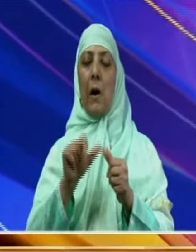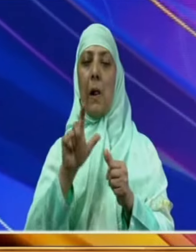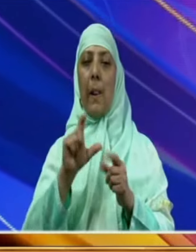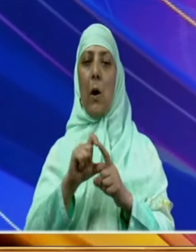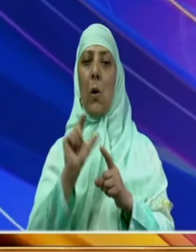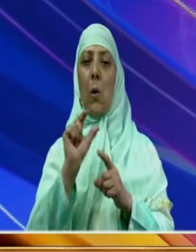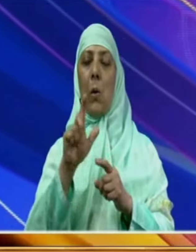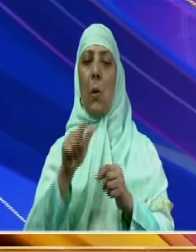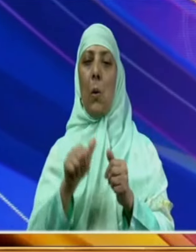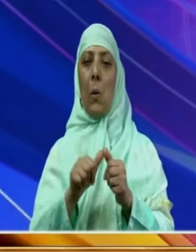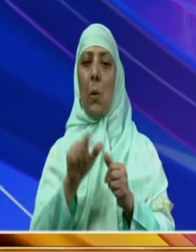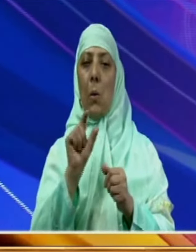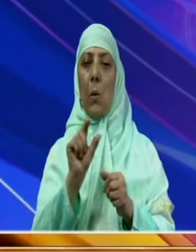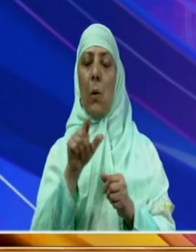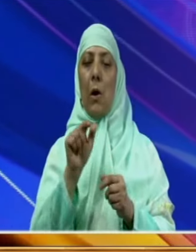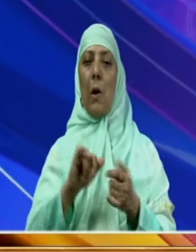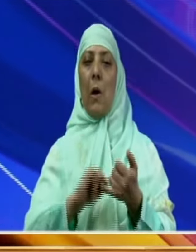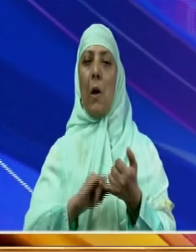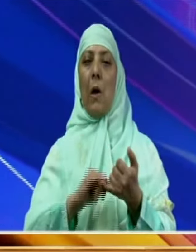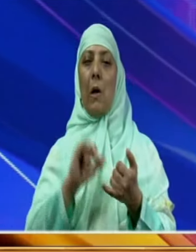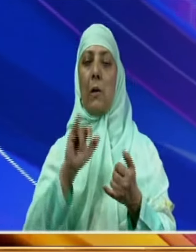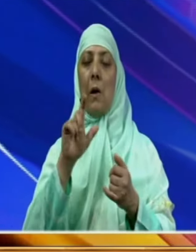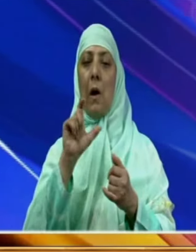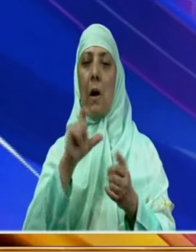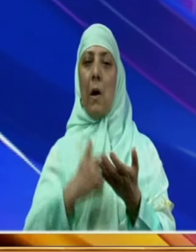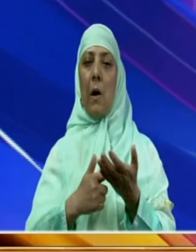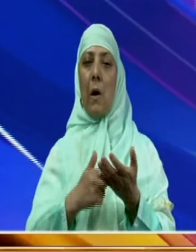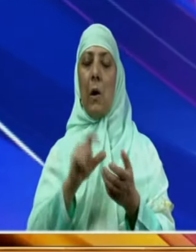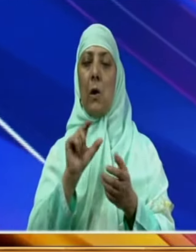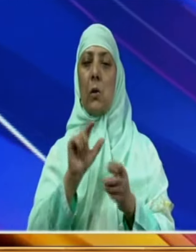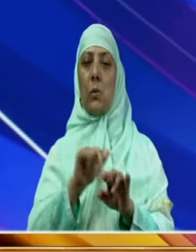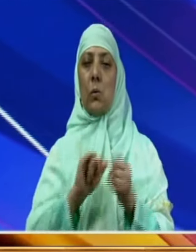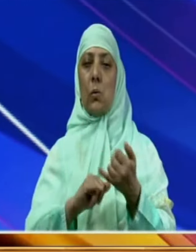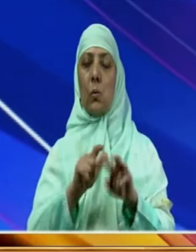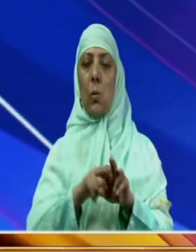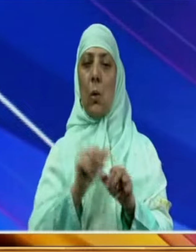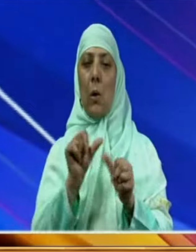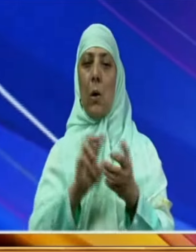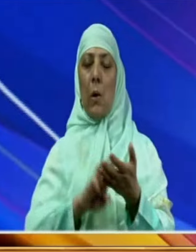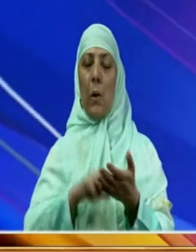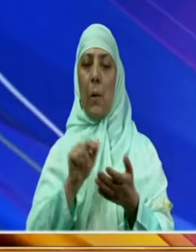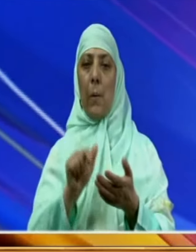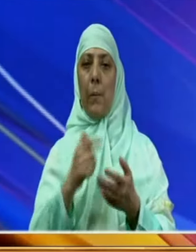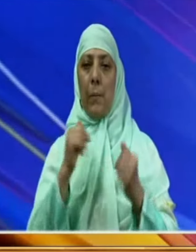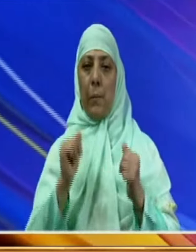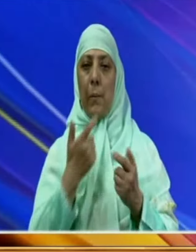پولیس سربراہ آر آر سوین اور دیگر افسران بھی موجود رہے